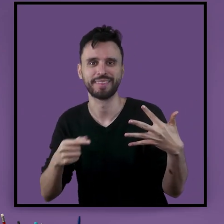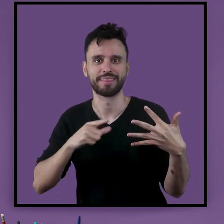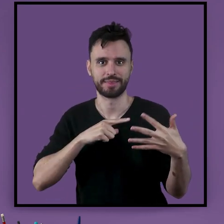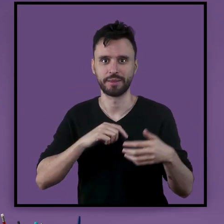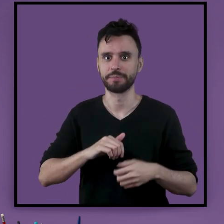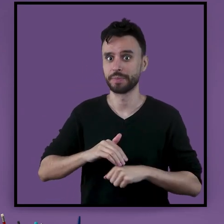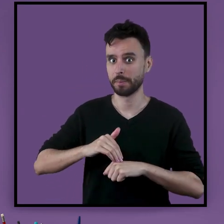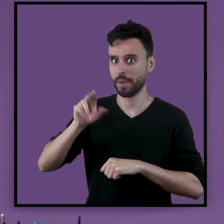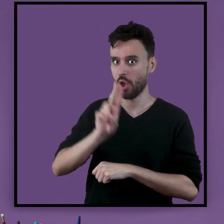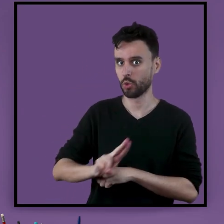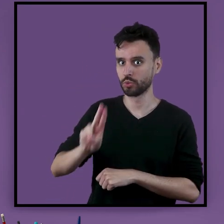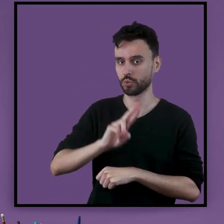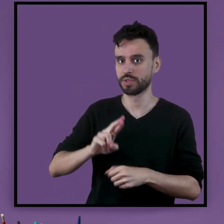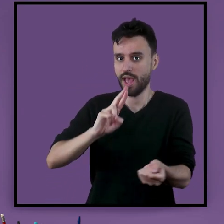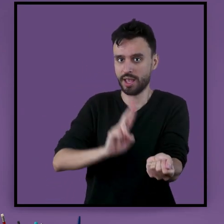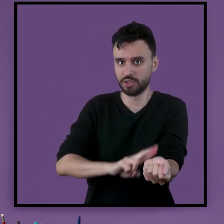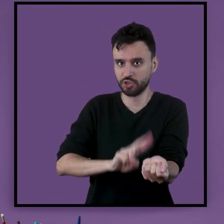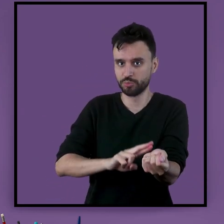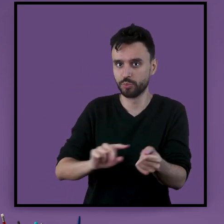usados na música gaúcha são